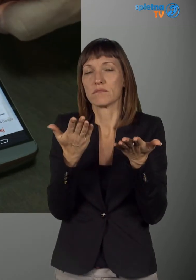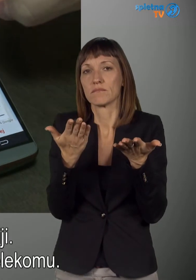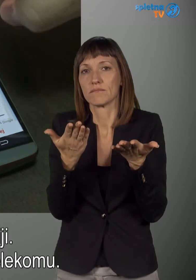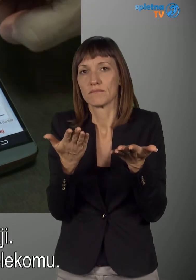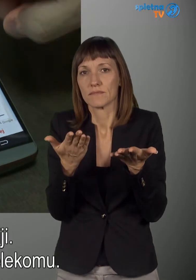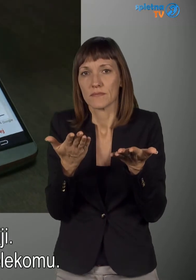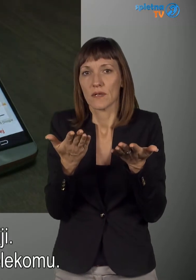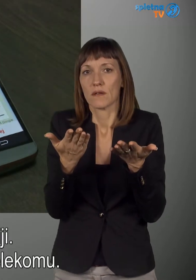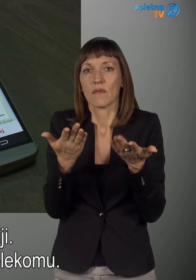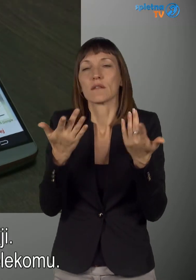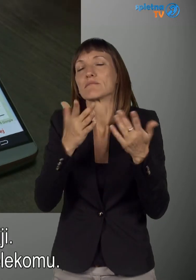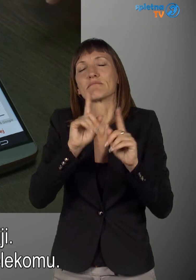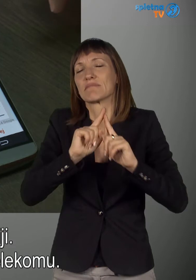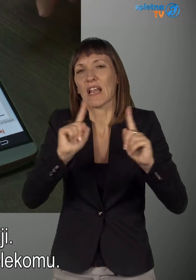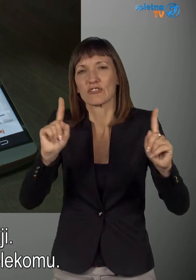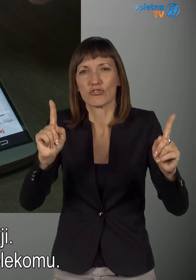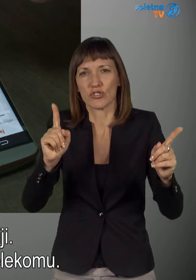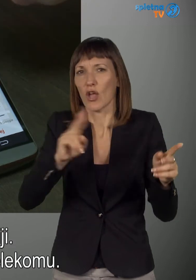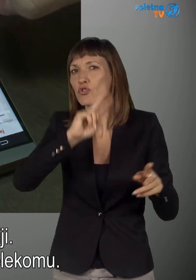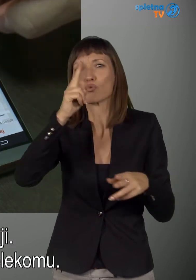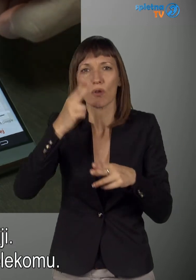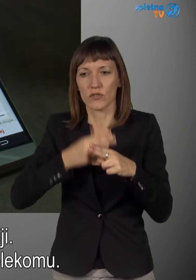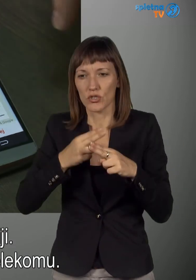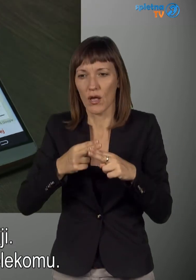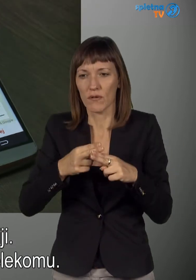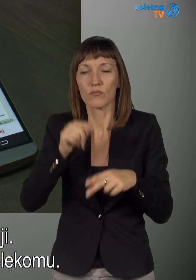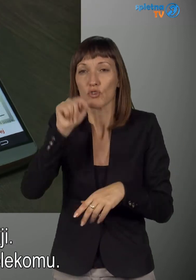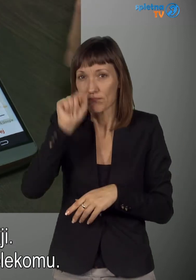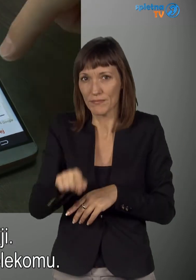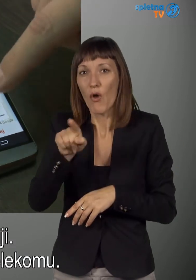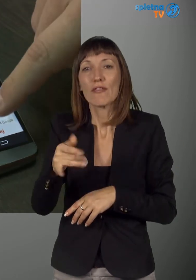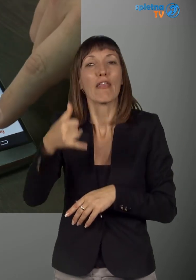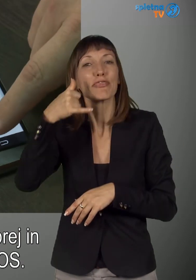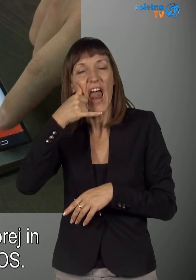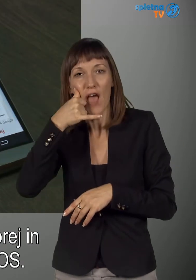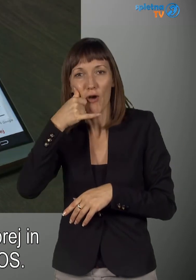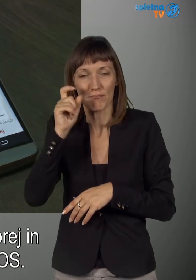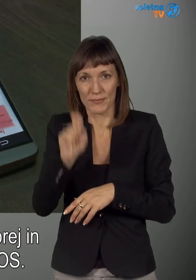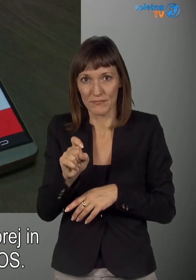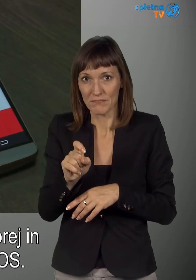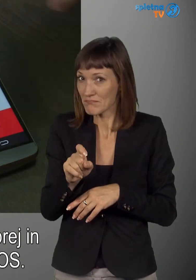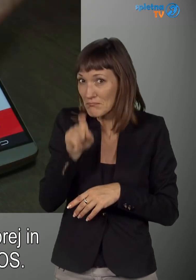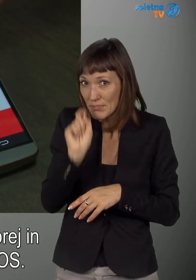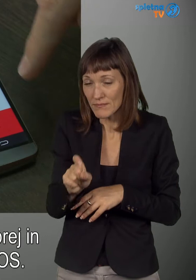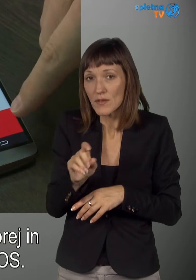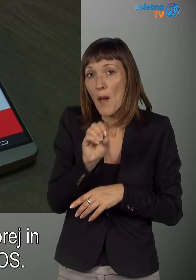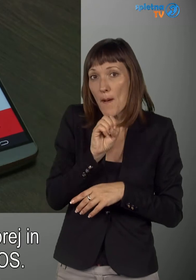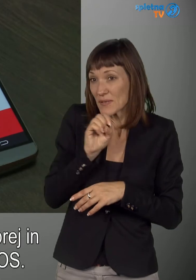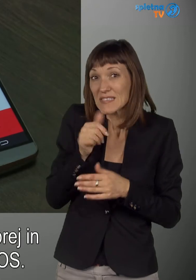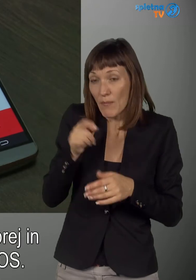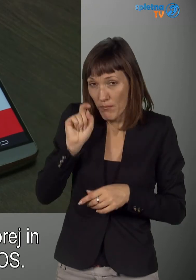ali sem, ne vem, v Bulgariji. Recimo, da sem na Telekomu. In pogremo naprej in potem